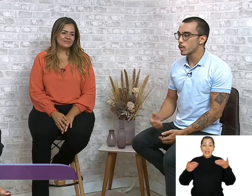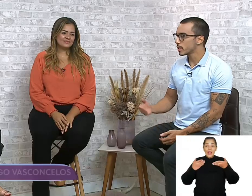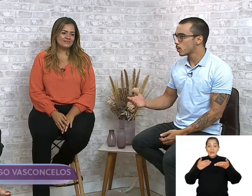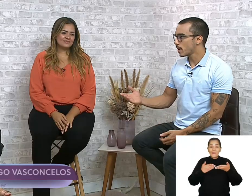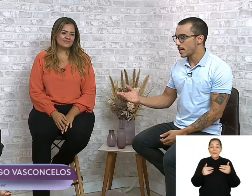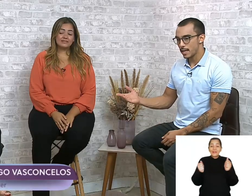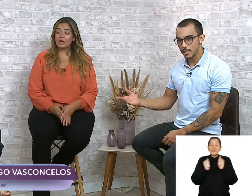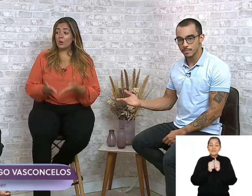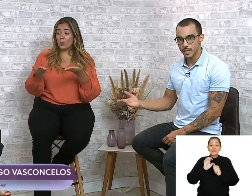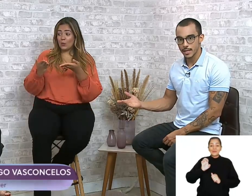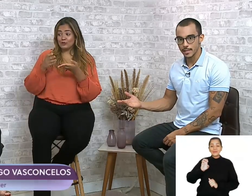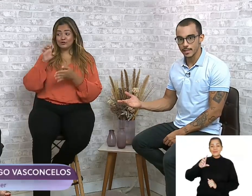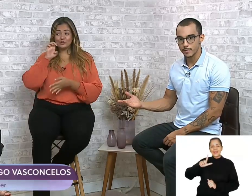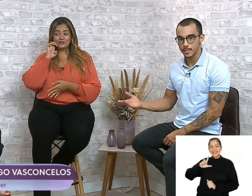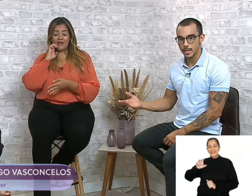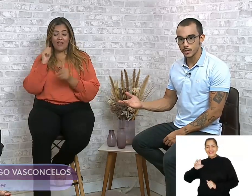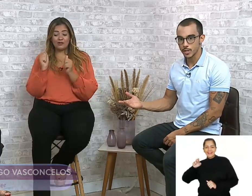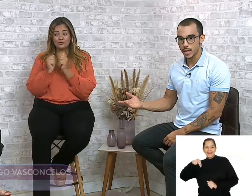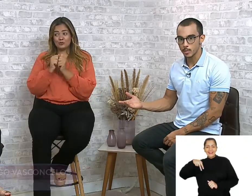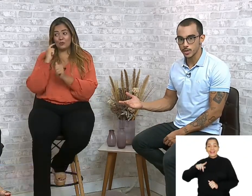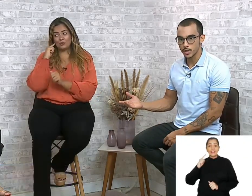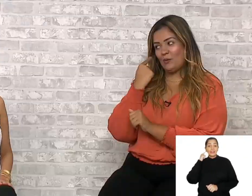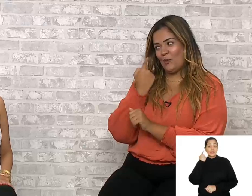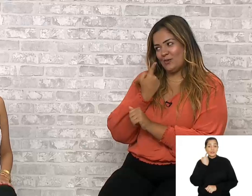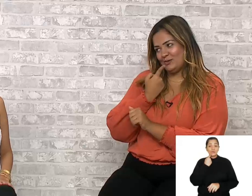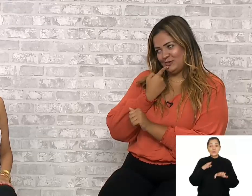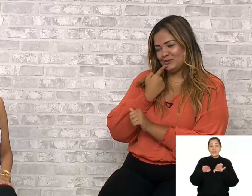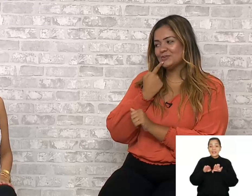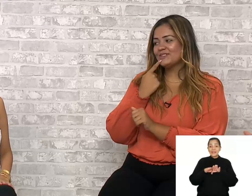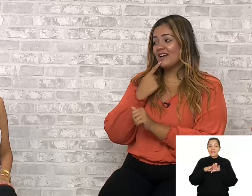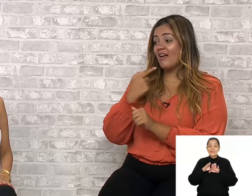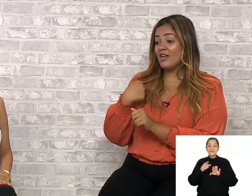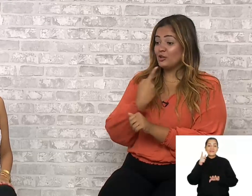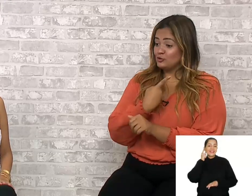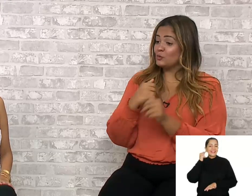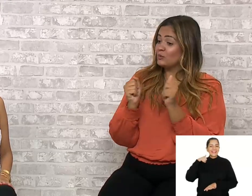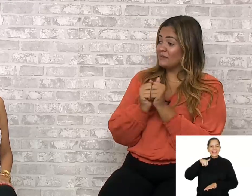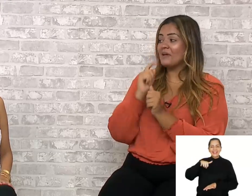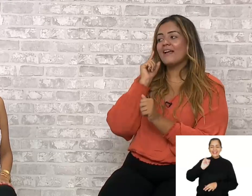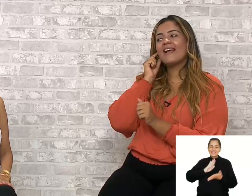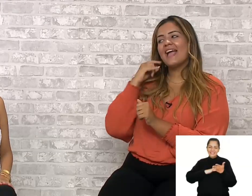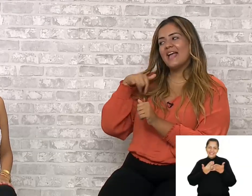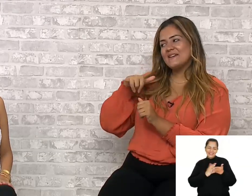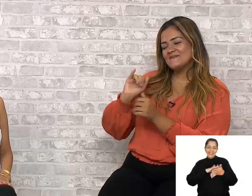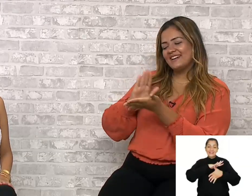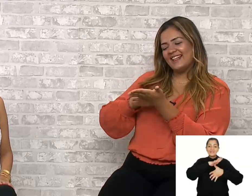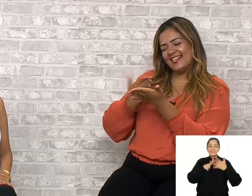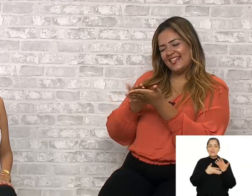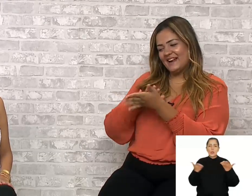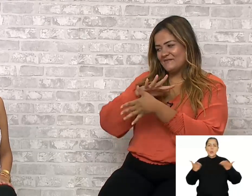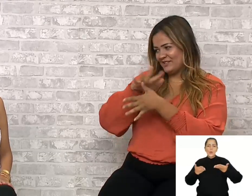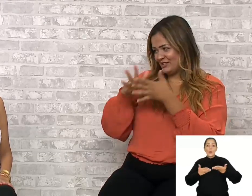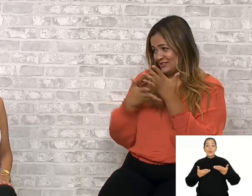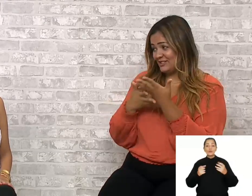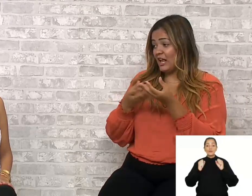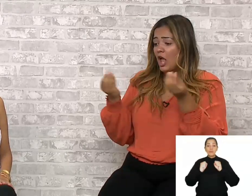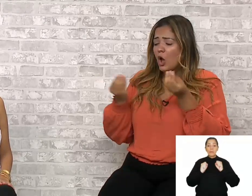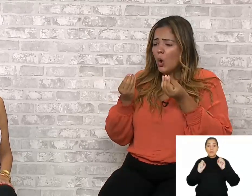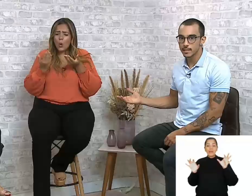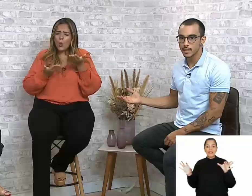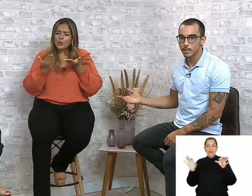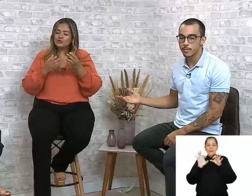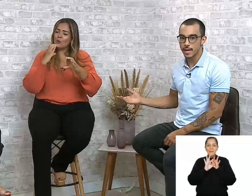Eu estou aqui com a Ellen, que é deficiente auditiva, e com a Emily, que é a intérprete dela, que é quem vai